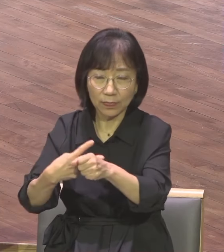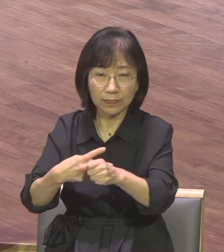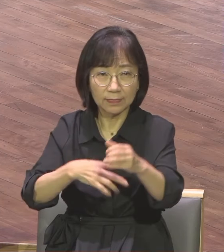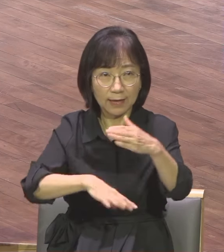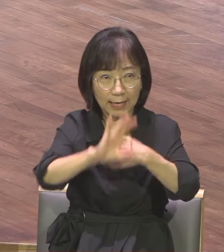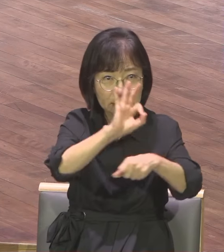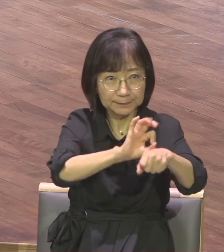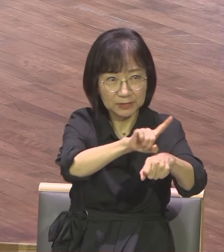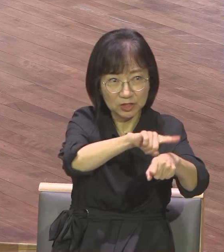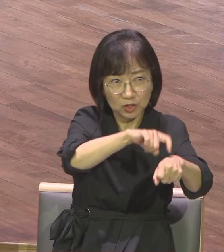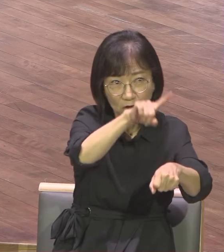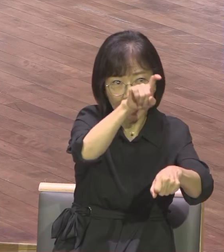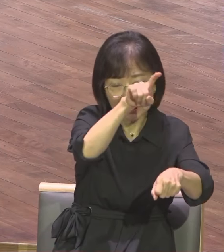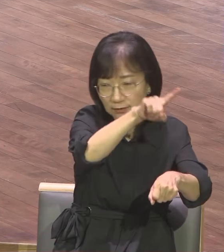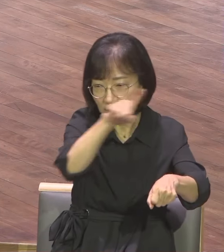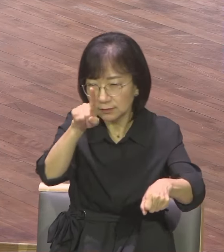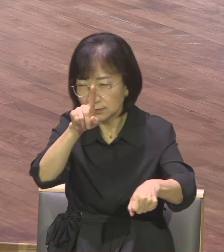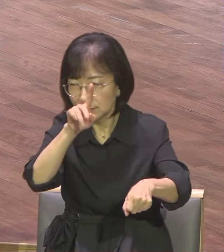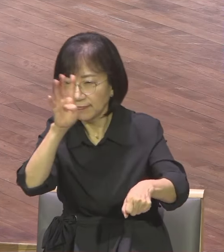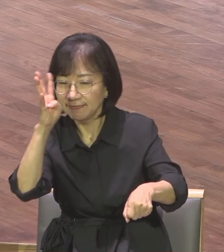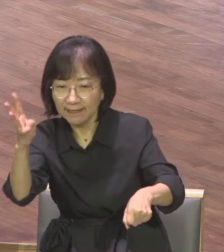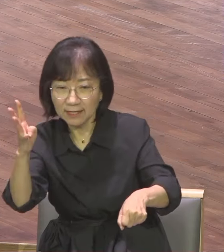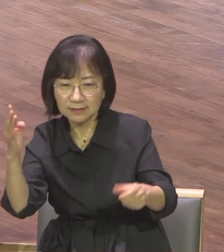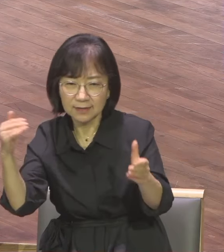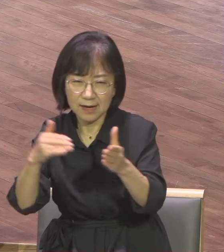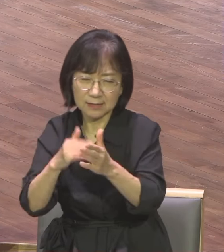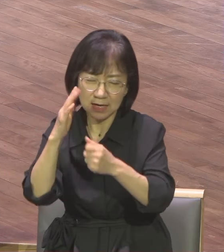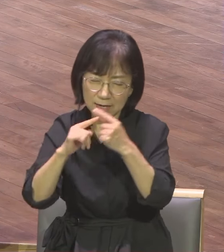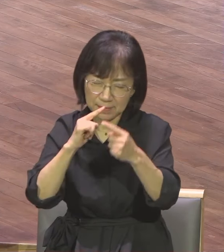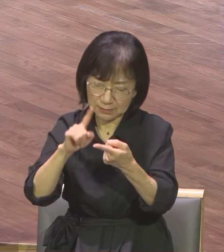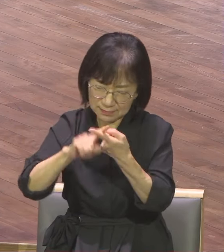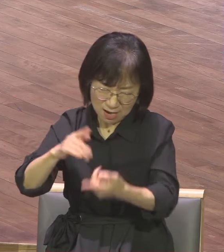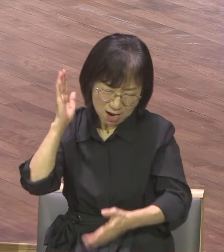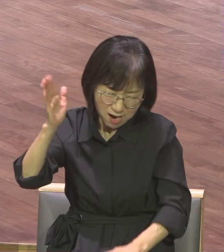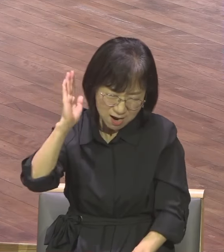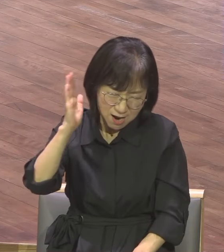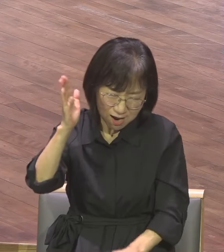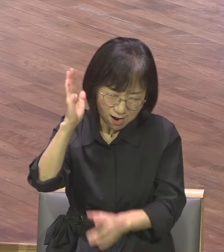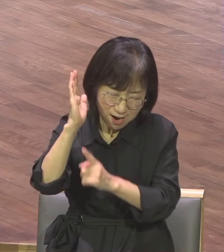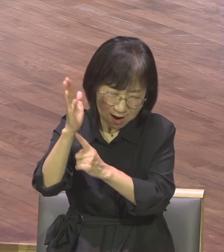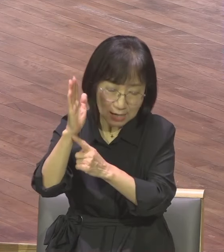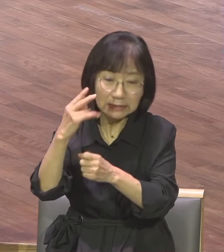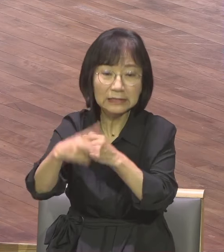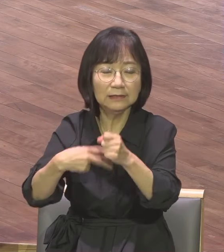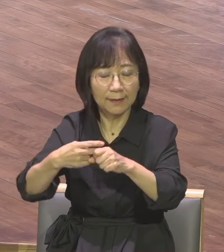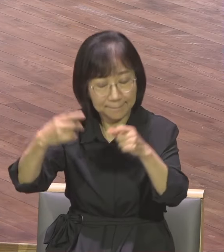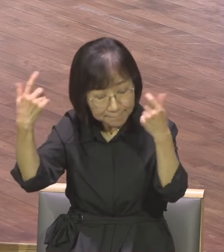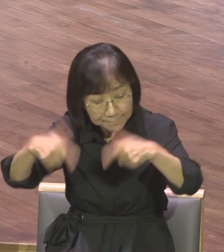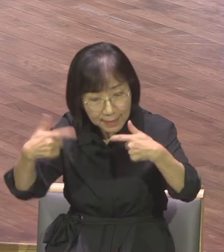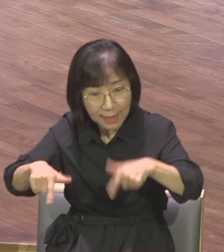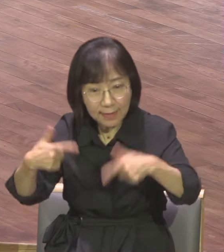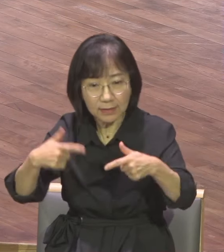집중적으로 성경을 강론했을 때 그 성경의 말씀이 그는 심령에 임한 겁니다